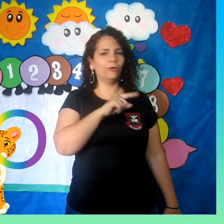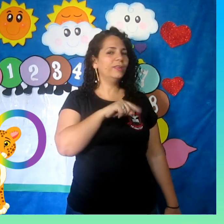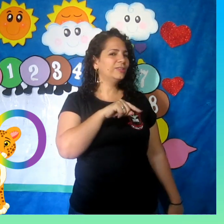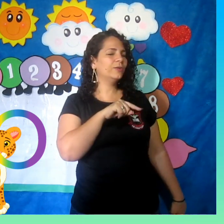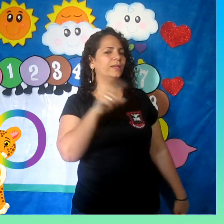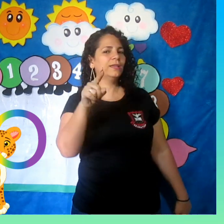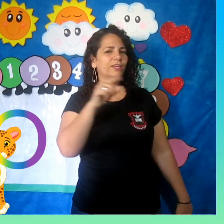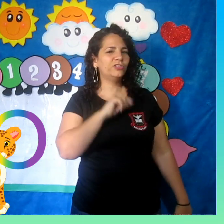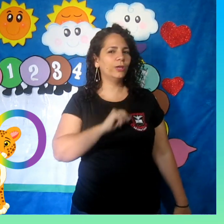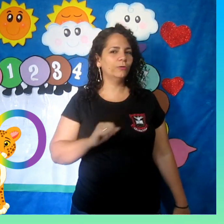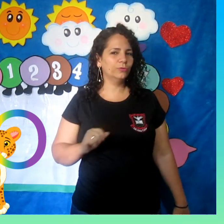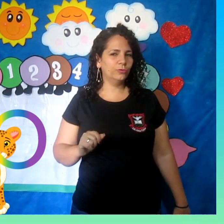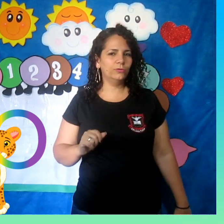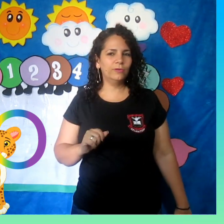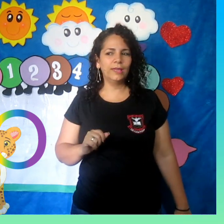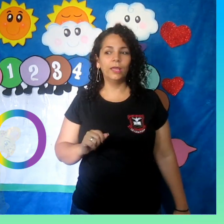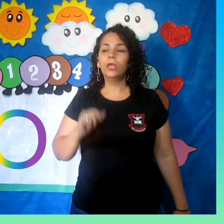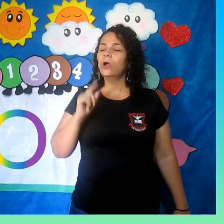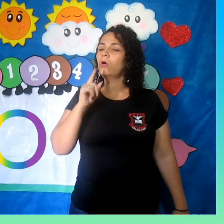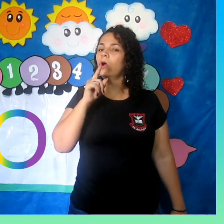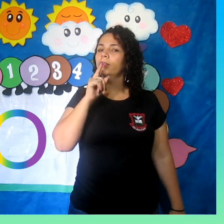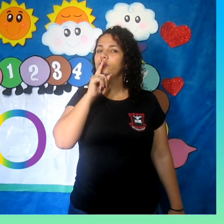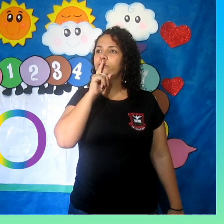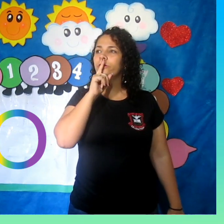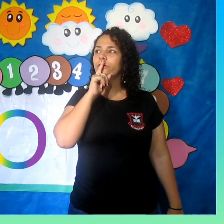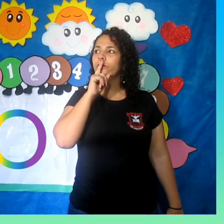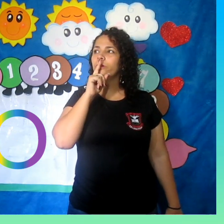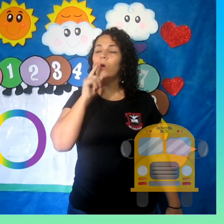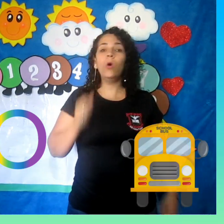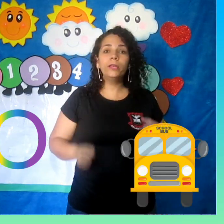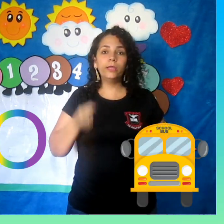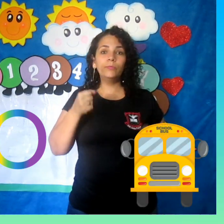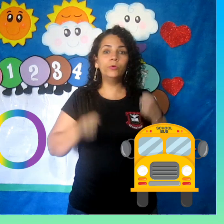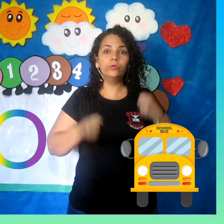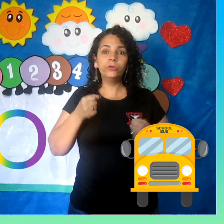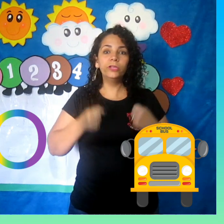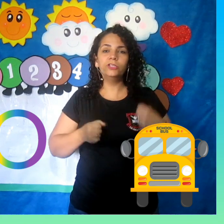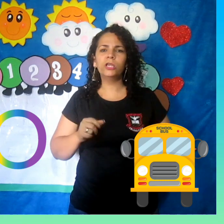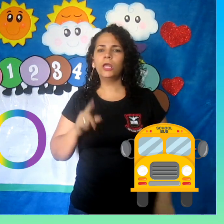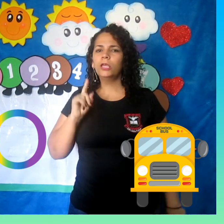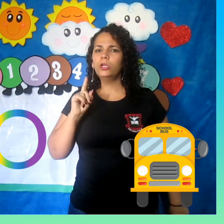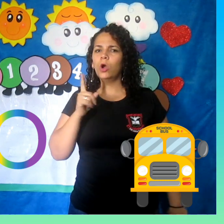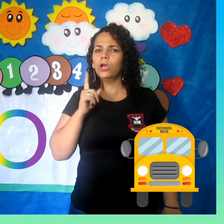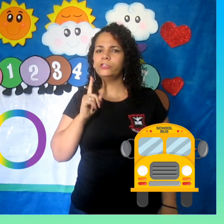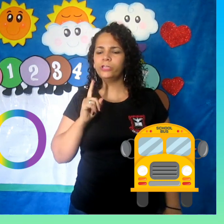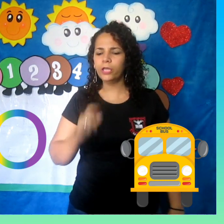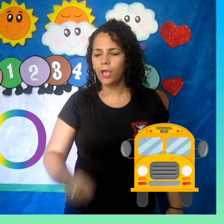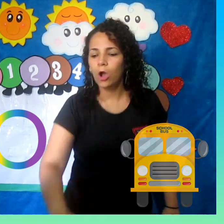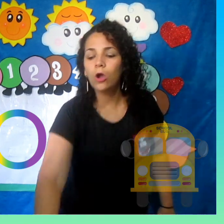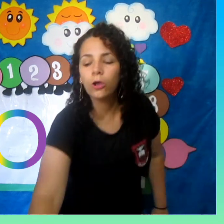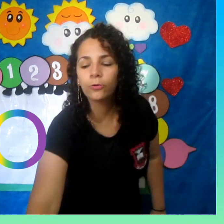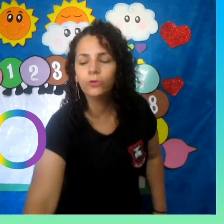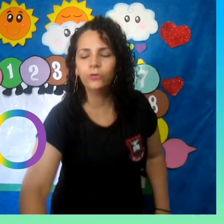na historinha que a tia contou, não é? O de ônibus e O de óculos,